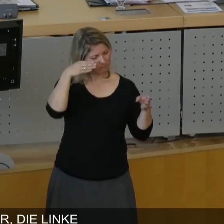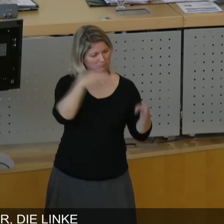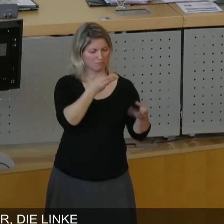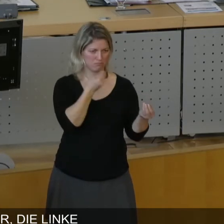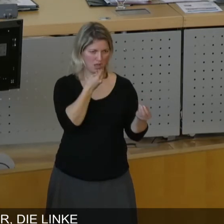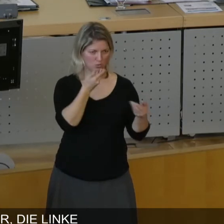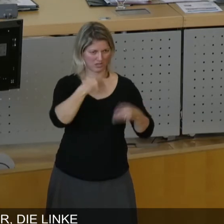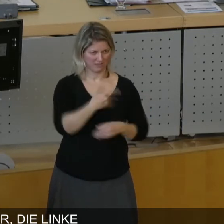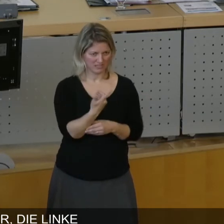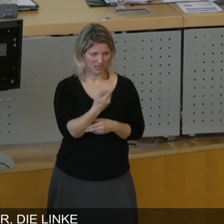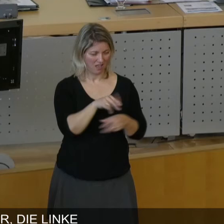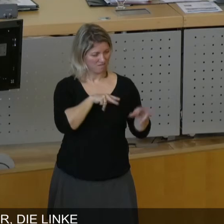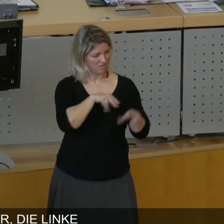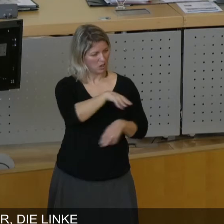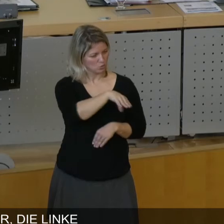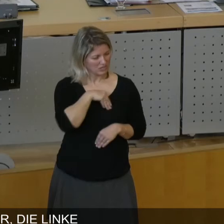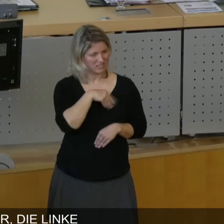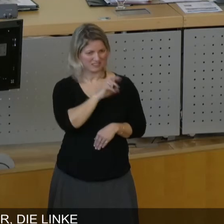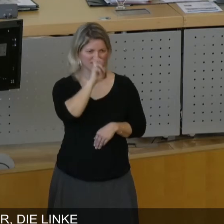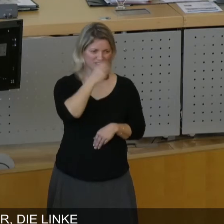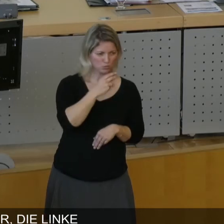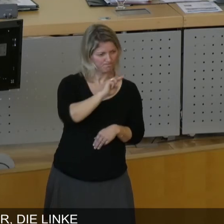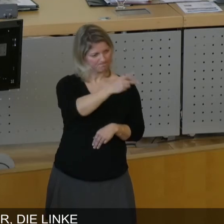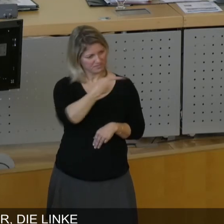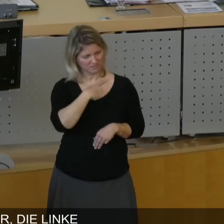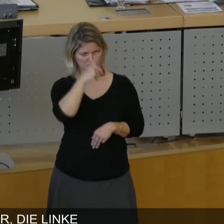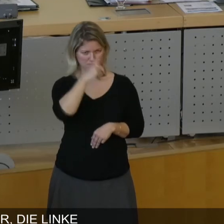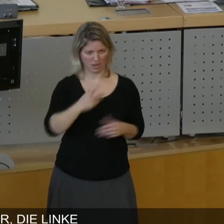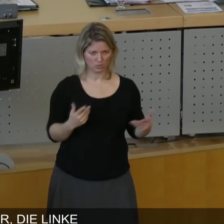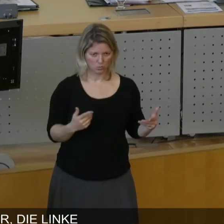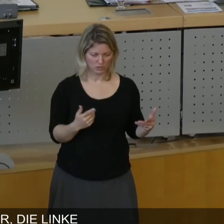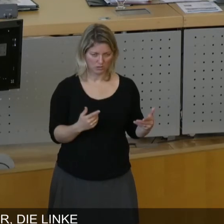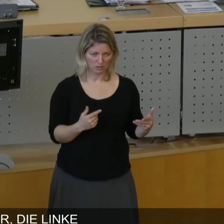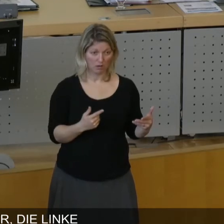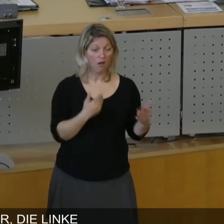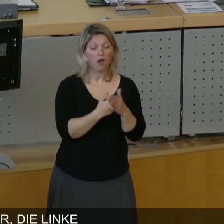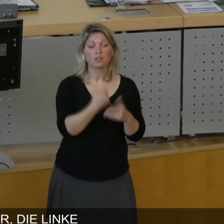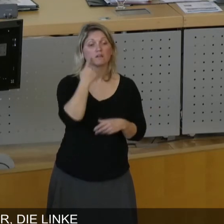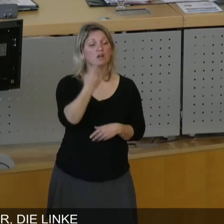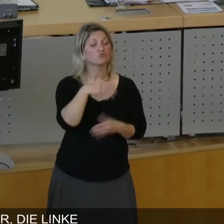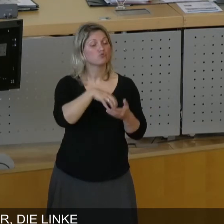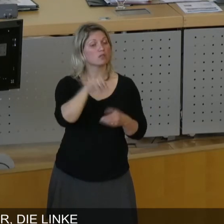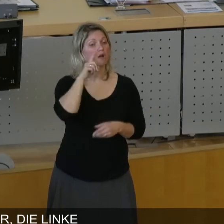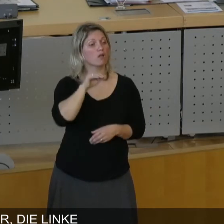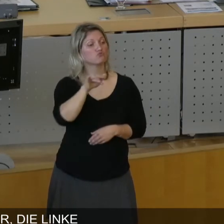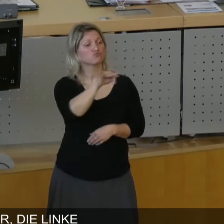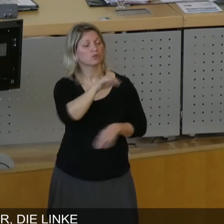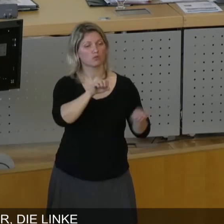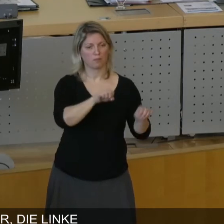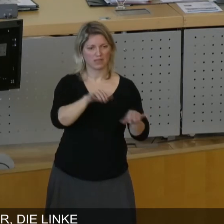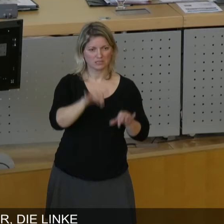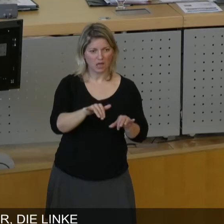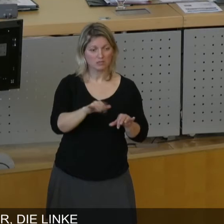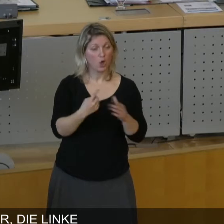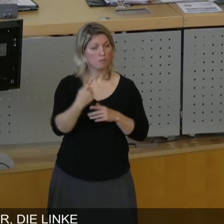Verwaltung versucht haben, einen Konsens zu finden. Denn, ja, wir wissen auch, es gibt Kompetenzen des Stadtrates, es gibt auch Kompetenzen